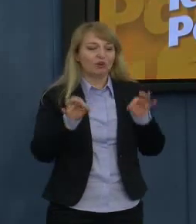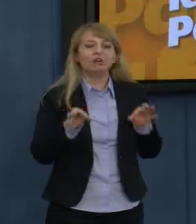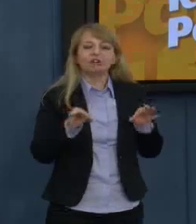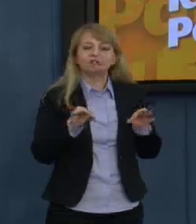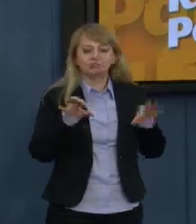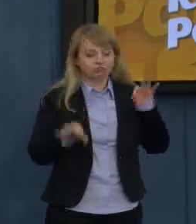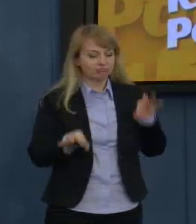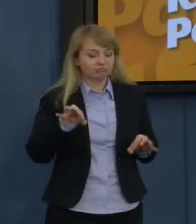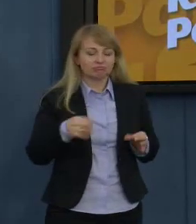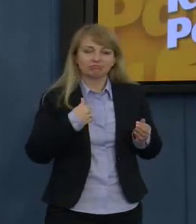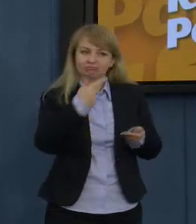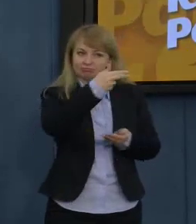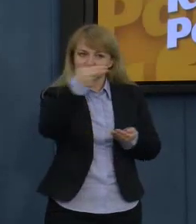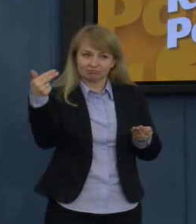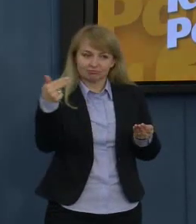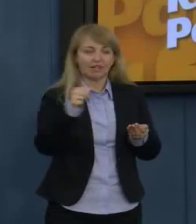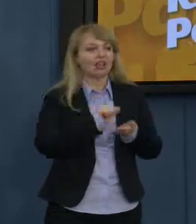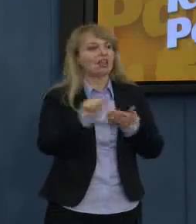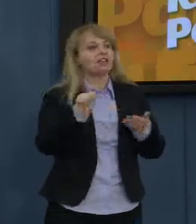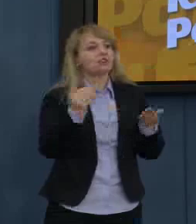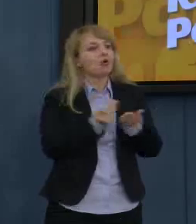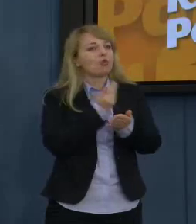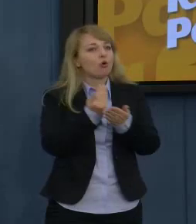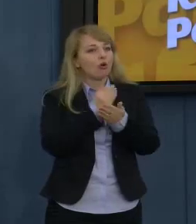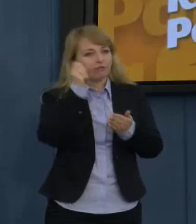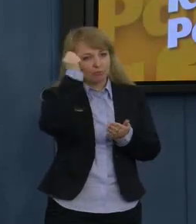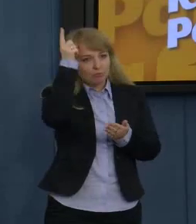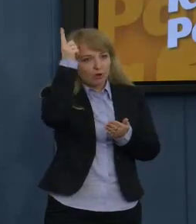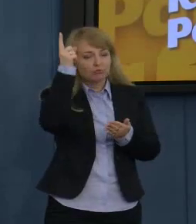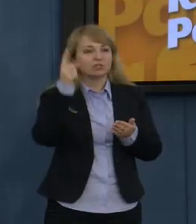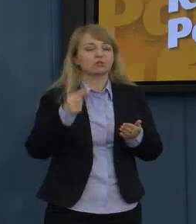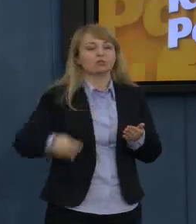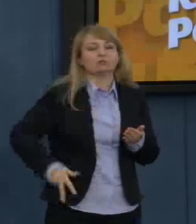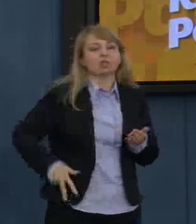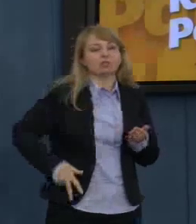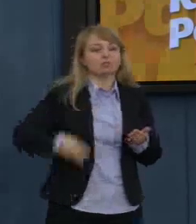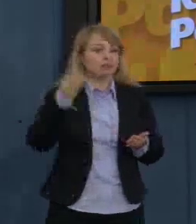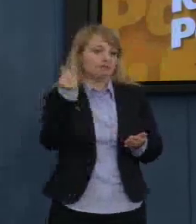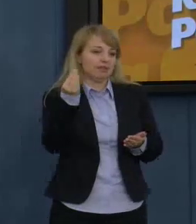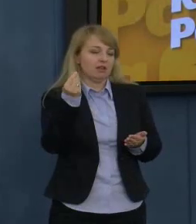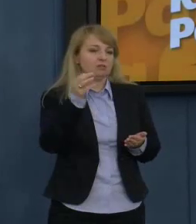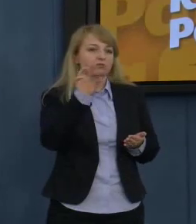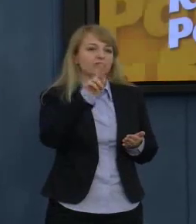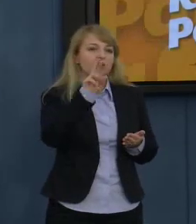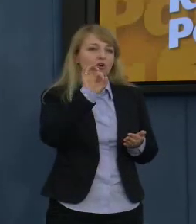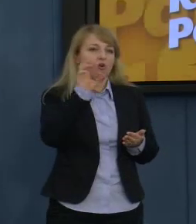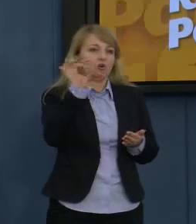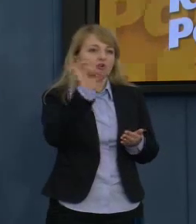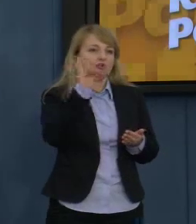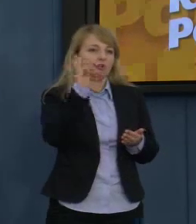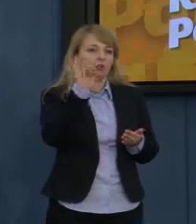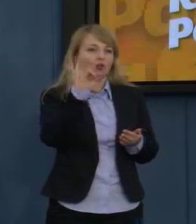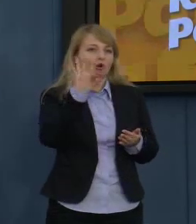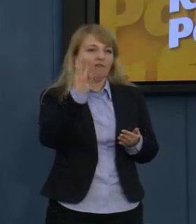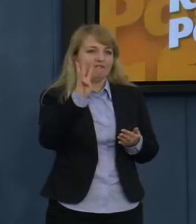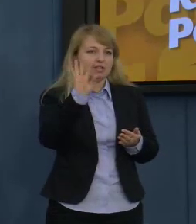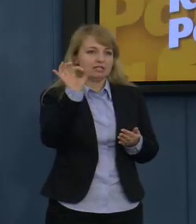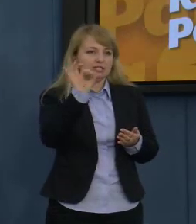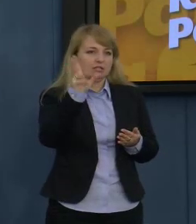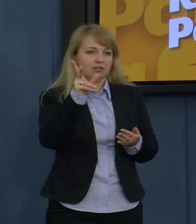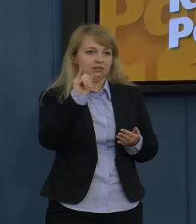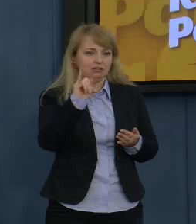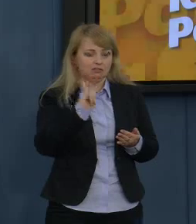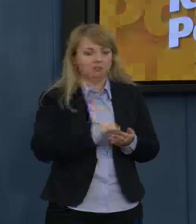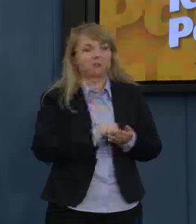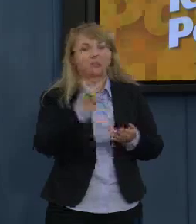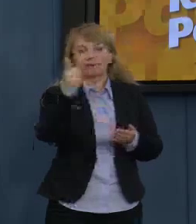konferencja dotyczy kolejnego nowego pomysłu ministra Rostowskiego. Otóż 1 marca minister Rostowski